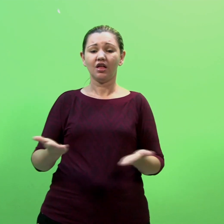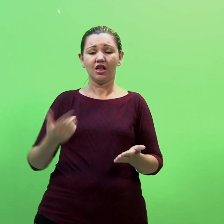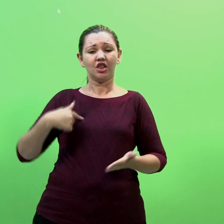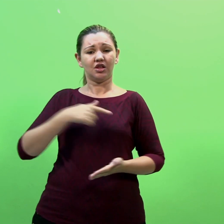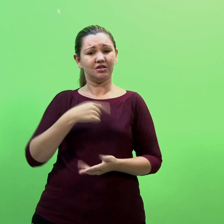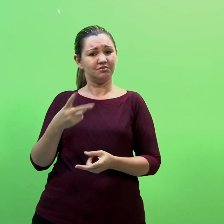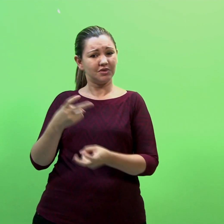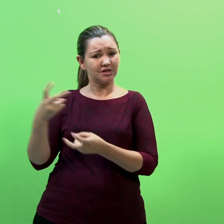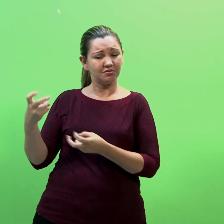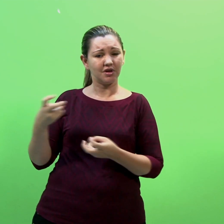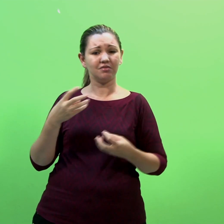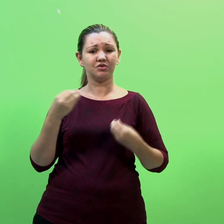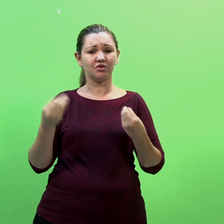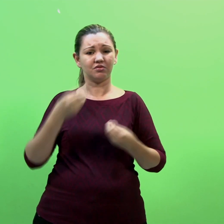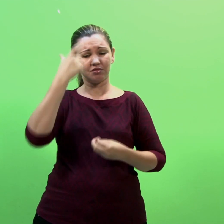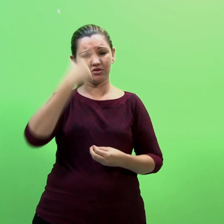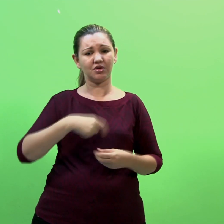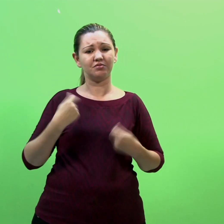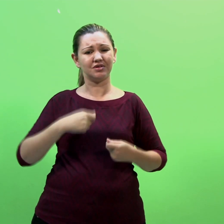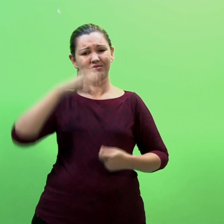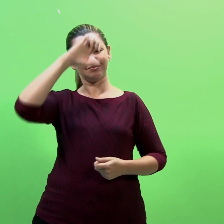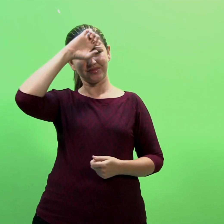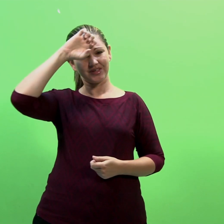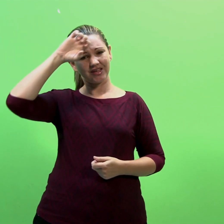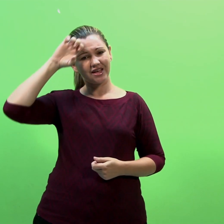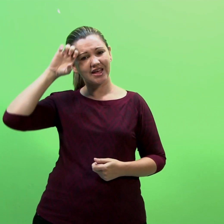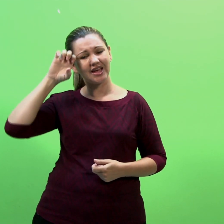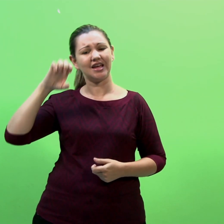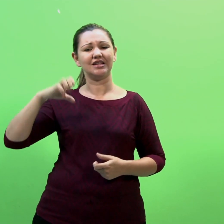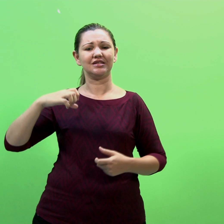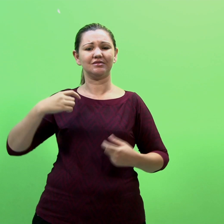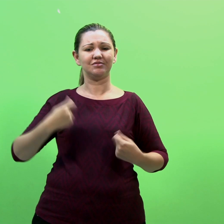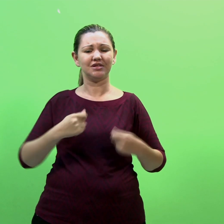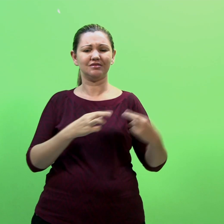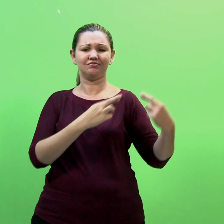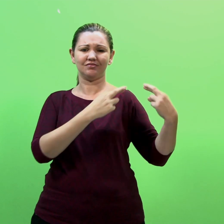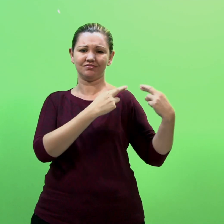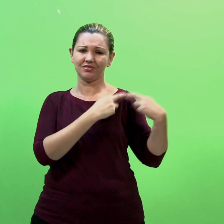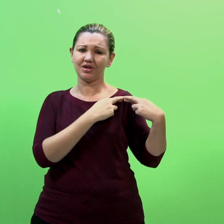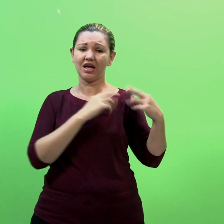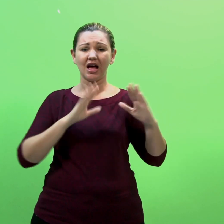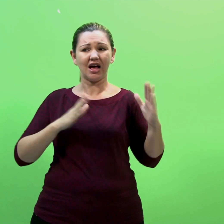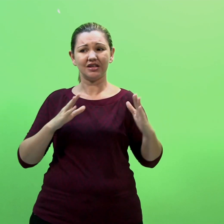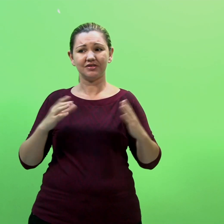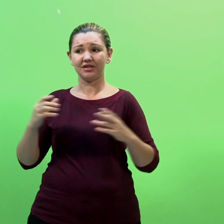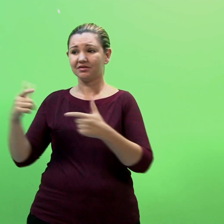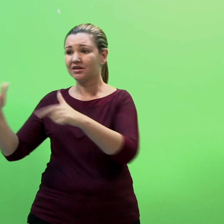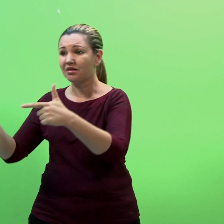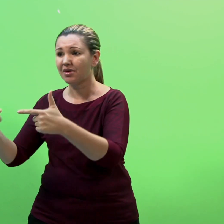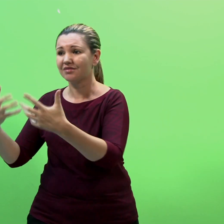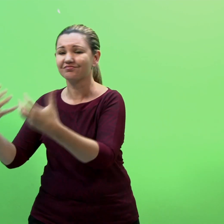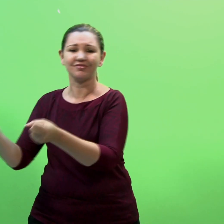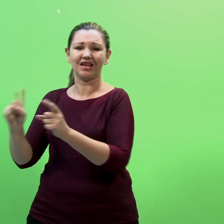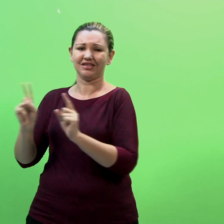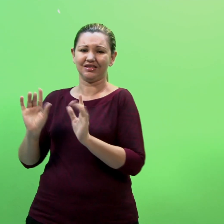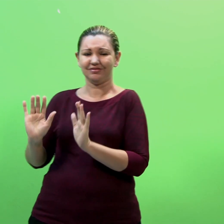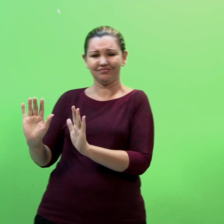Percebemos com isso que são várias as situações em que o intérprete deve atuar E, acima de tudo, ser ético e responsável nas suas decisões